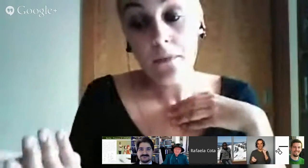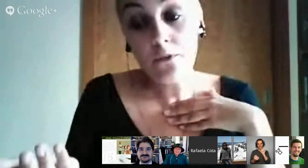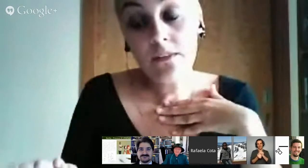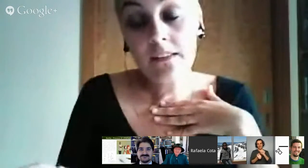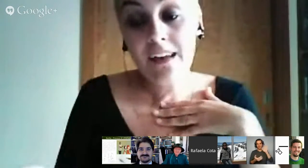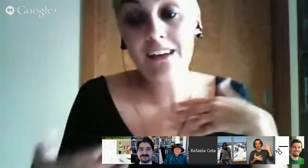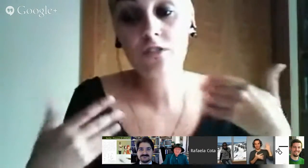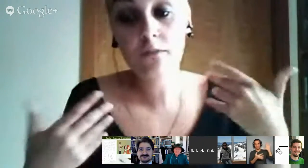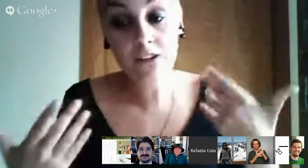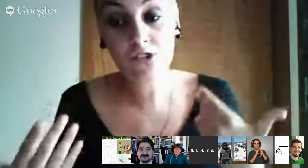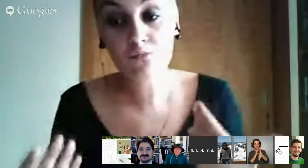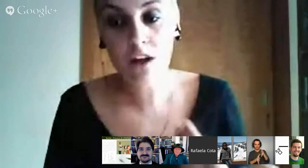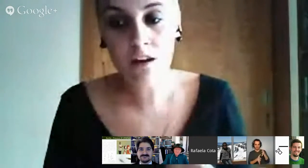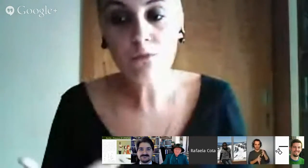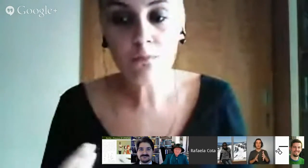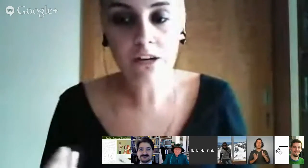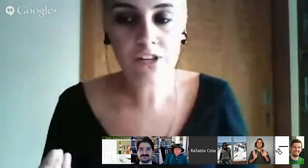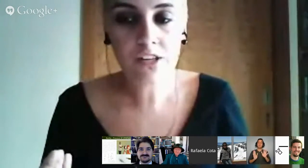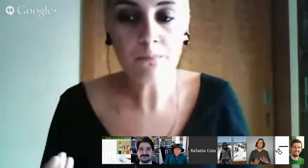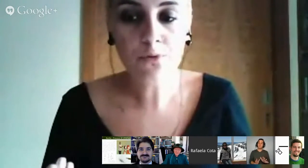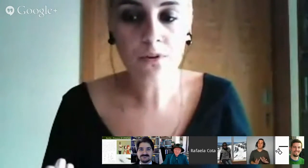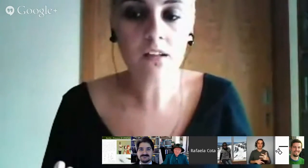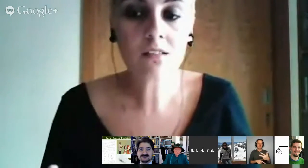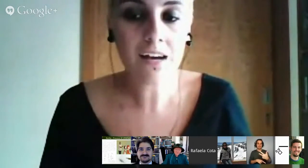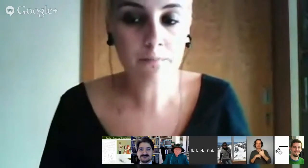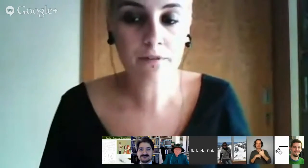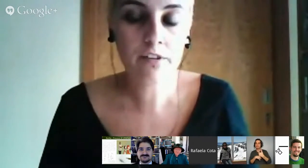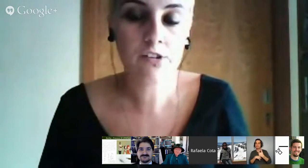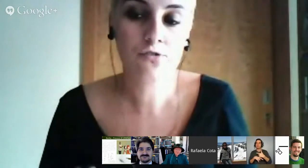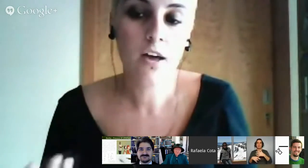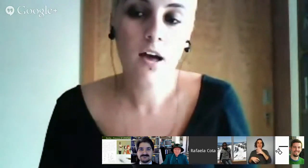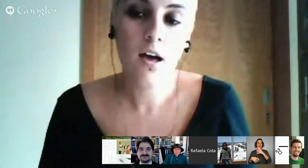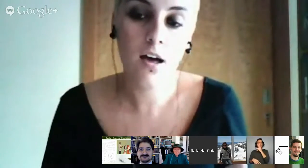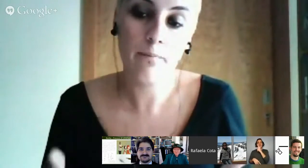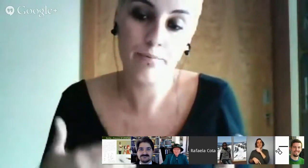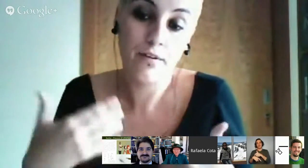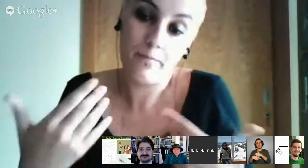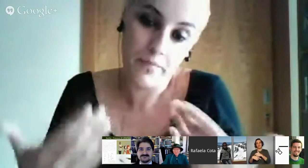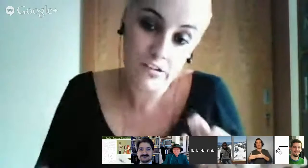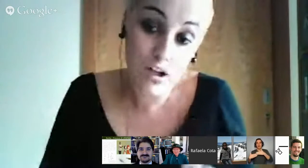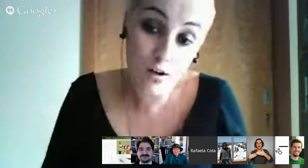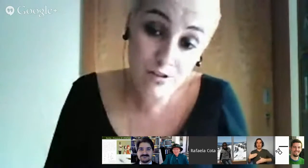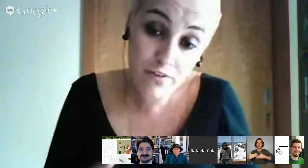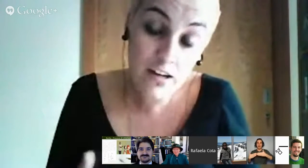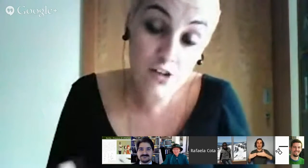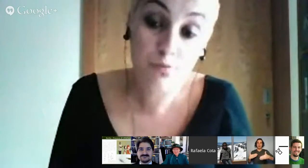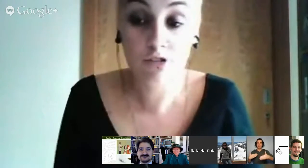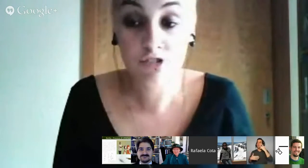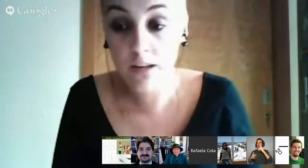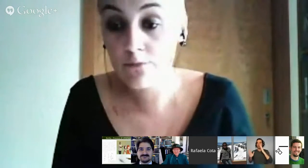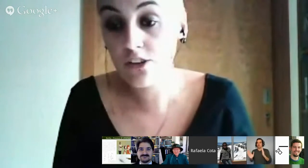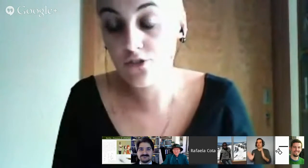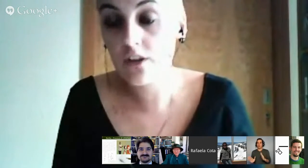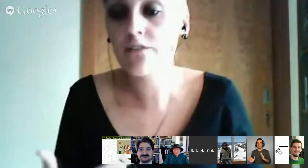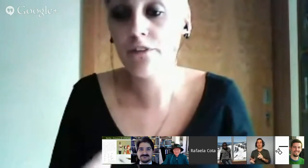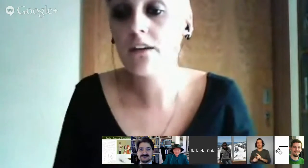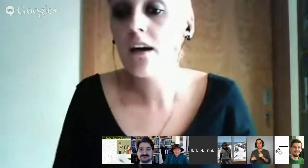no entanto, as filmagens demoraram muito mais tempo do que aquilo que estava previsto. Existem algumas falhas porque nós queremos que a história fique